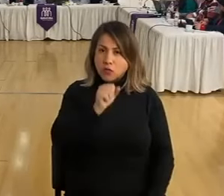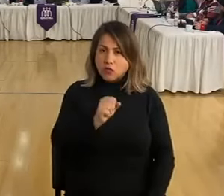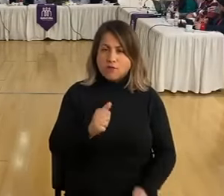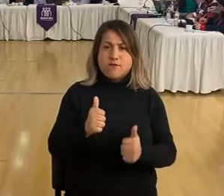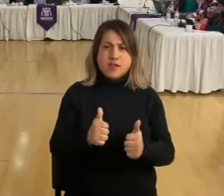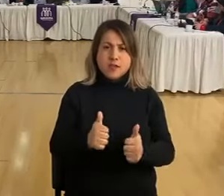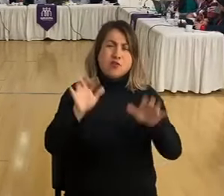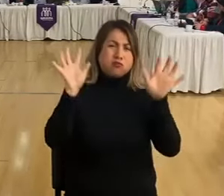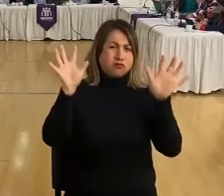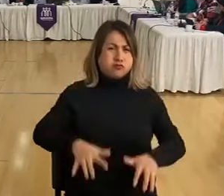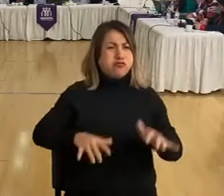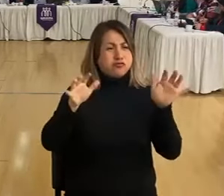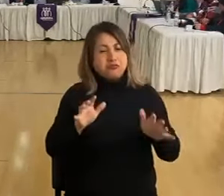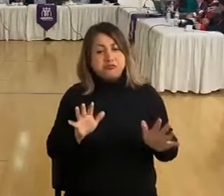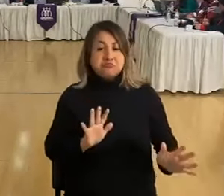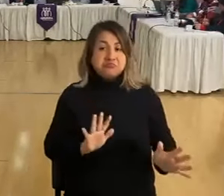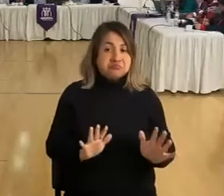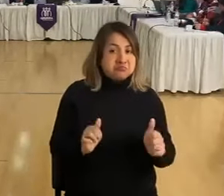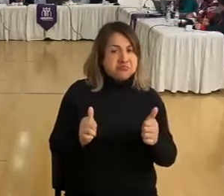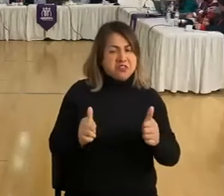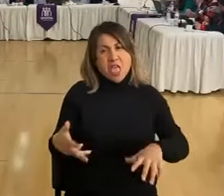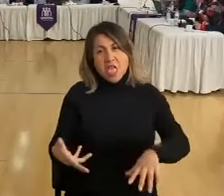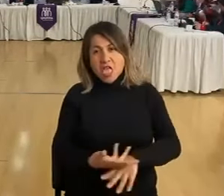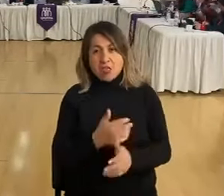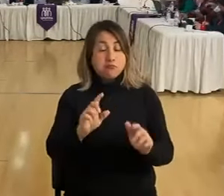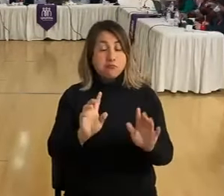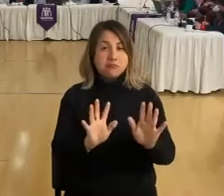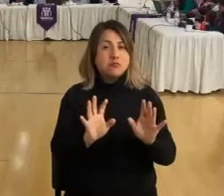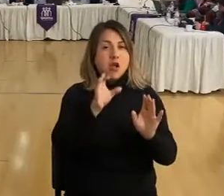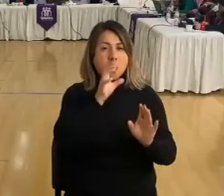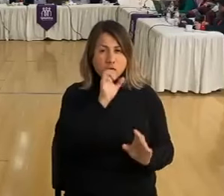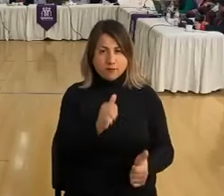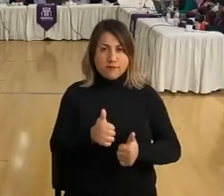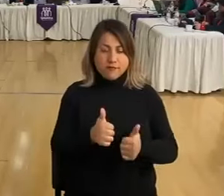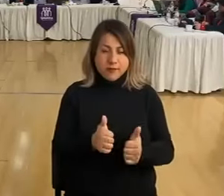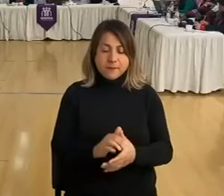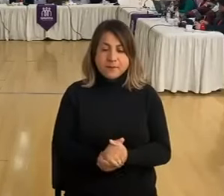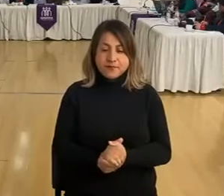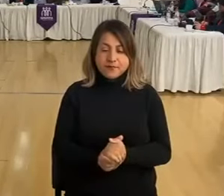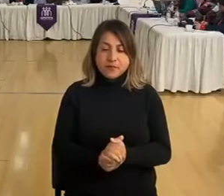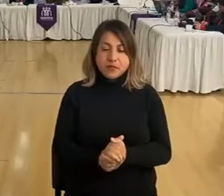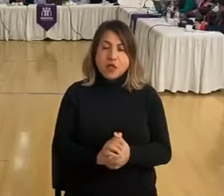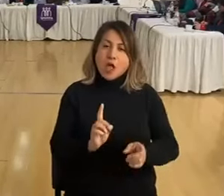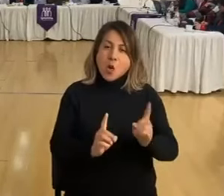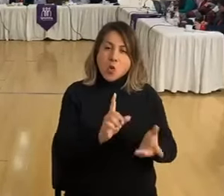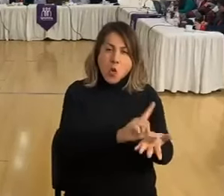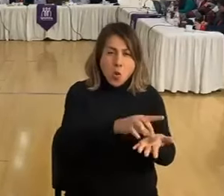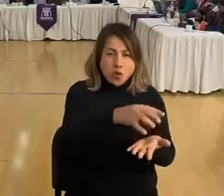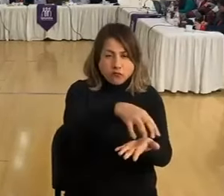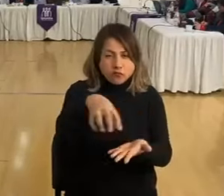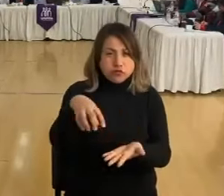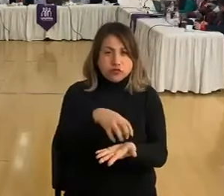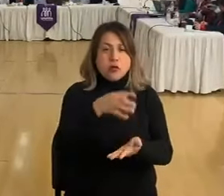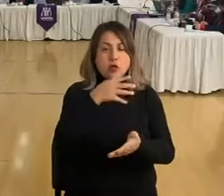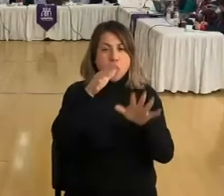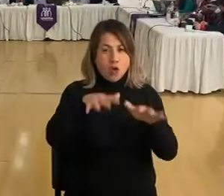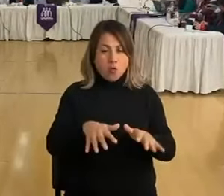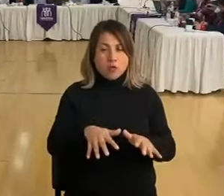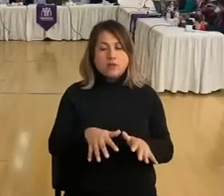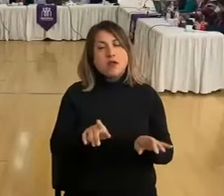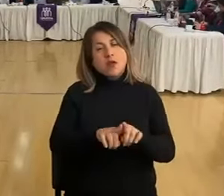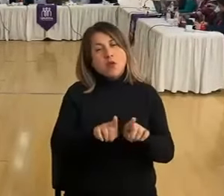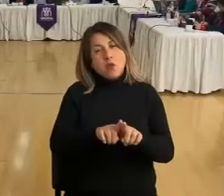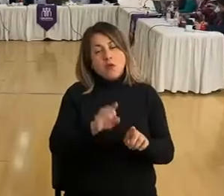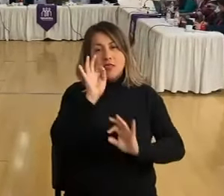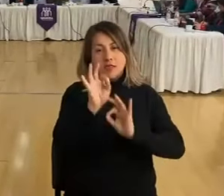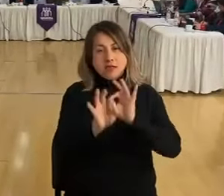bien la lluvia, a pesar de los focos que aquí se han nombrado. Pero quiero también hacer un poco, porque